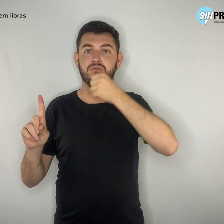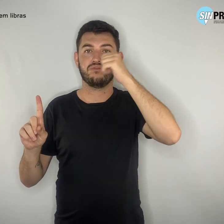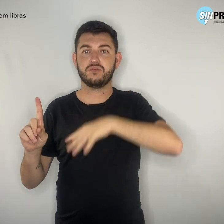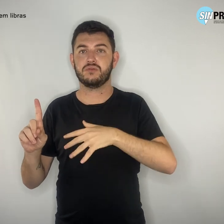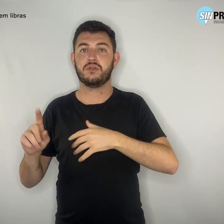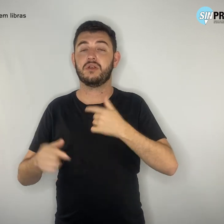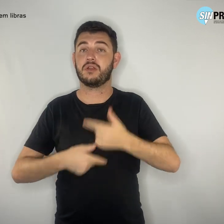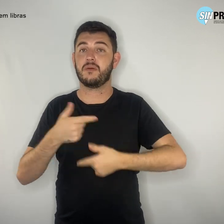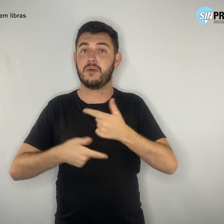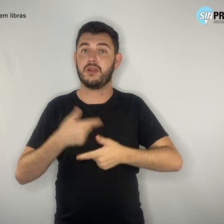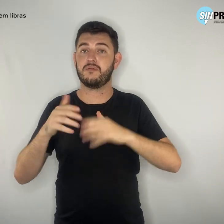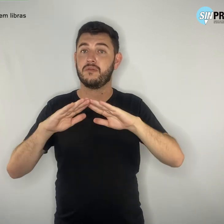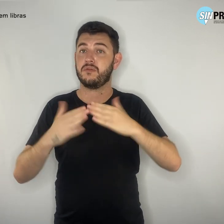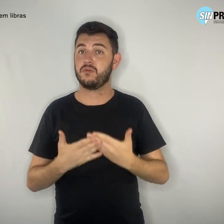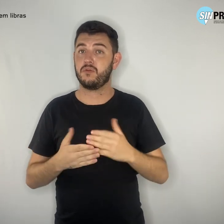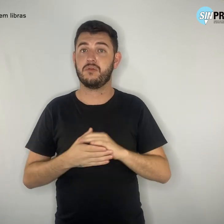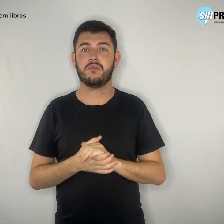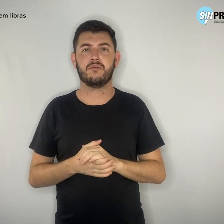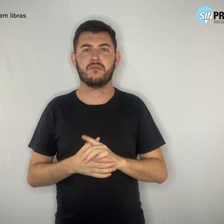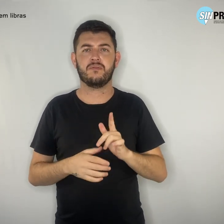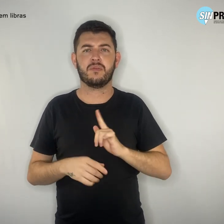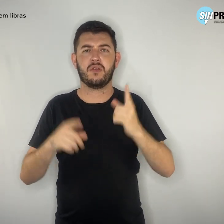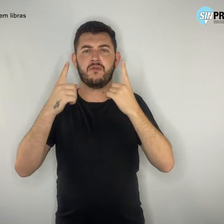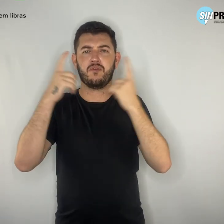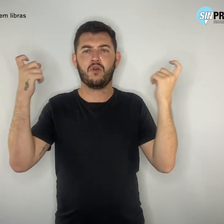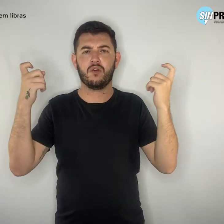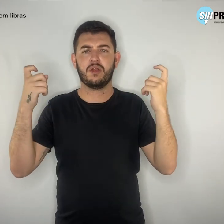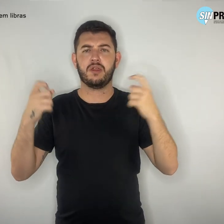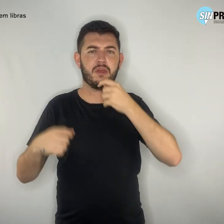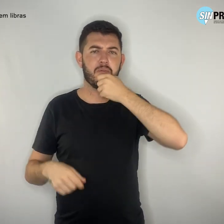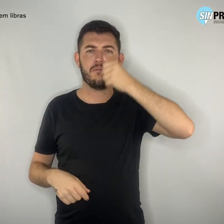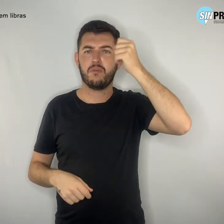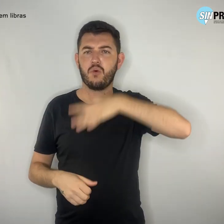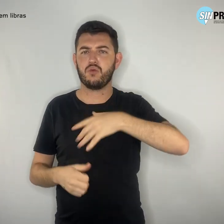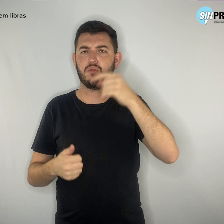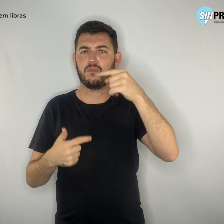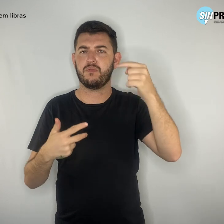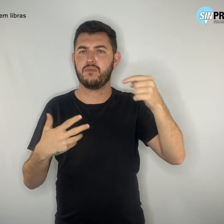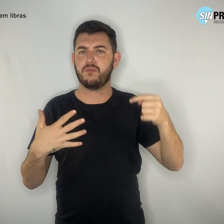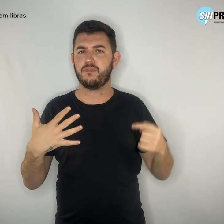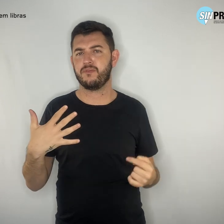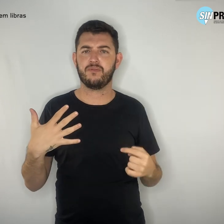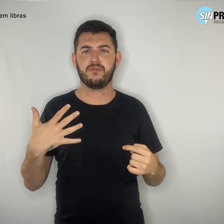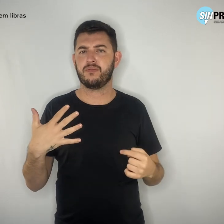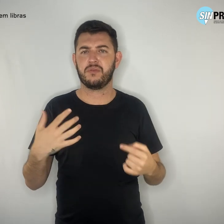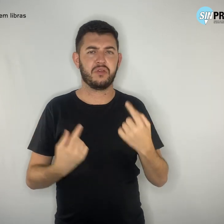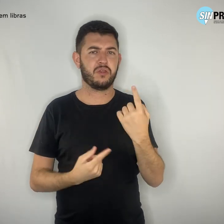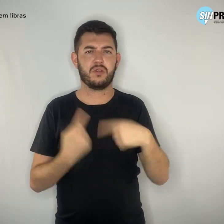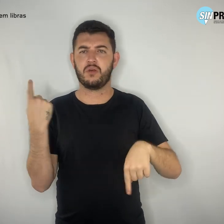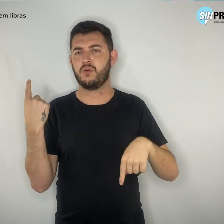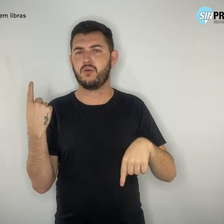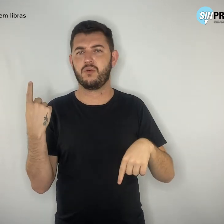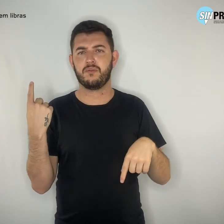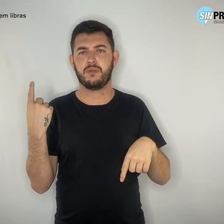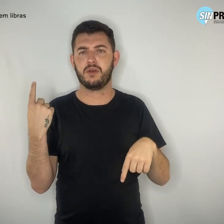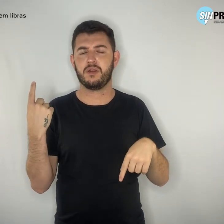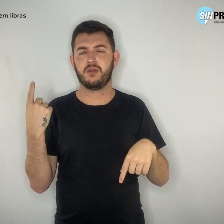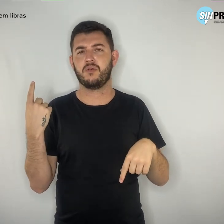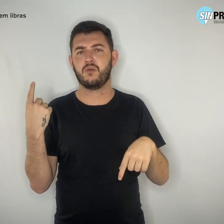Tamanha violência e tantos abusos não podem ser compatíveis com o ambiente escolar.